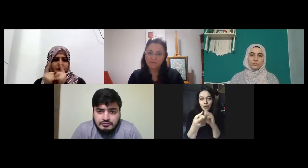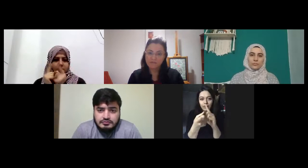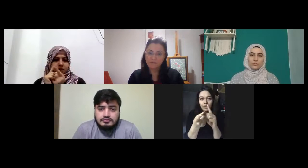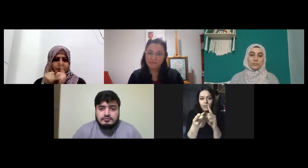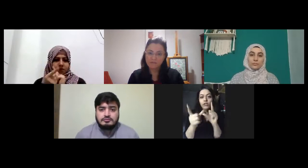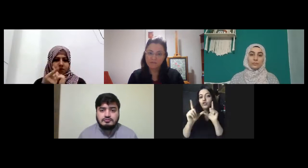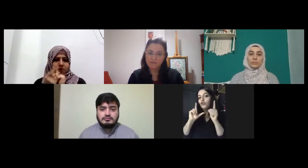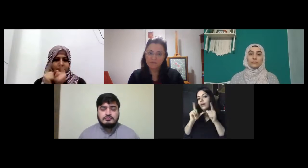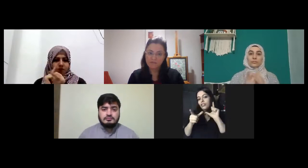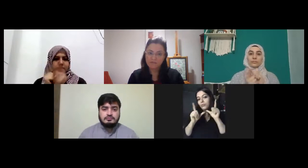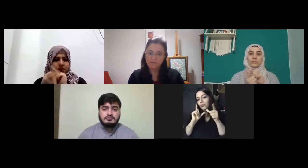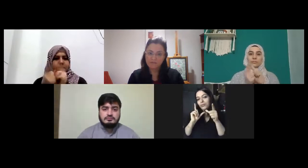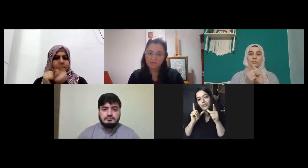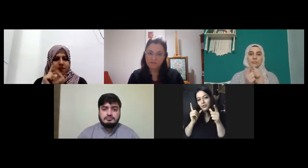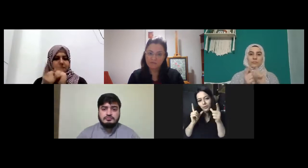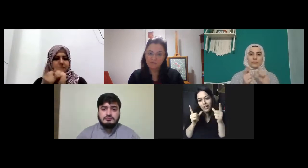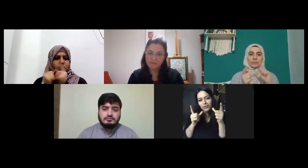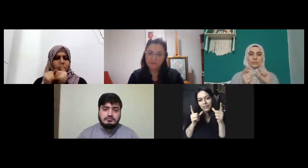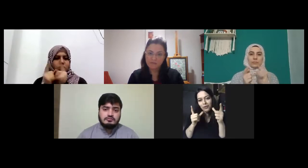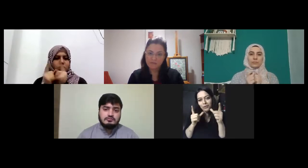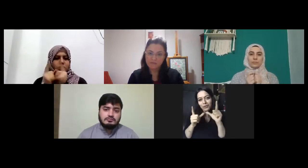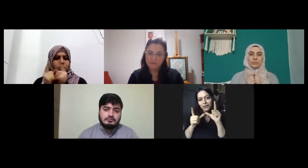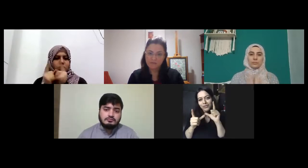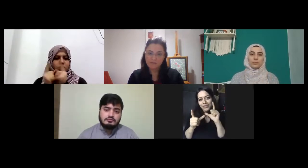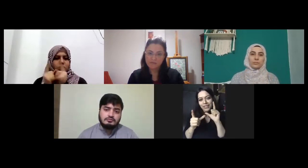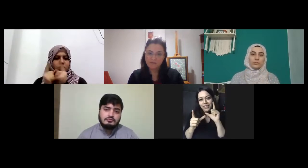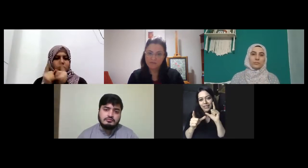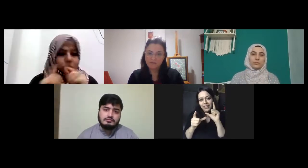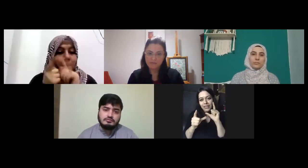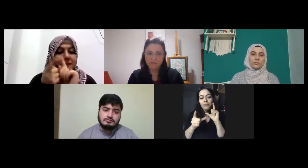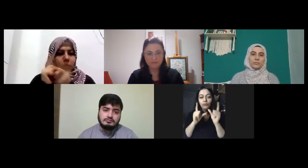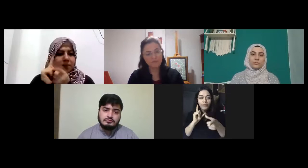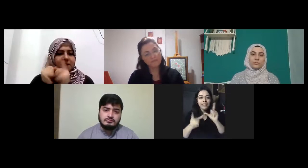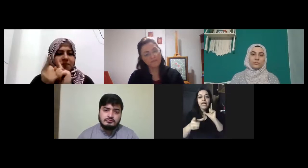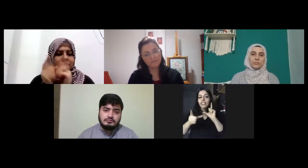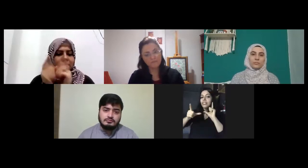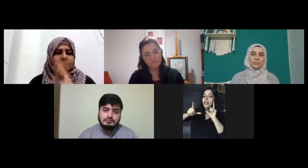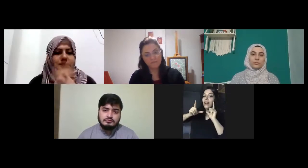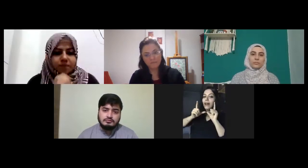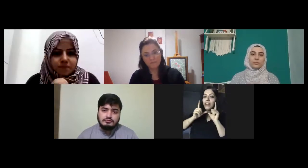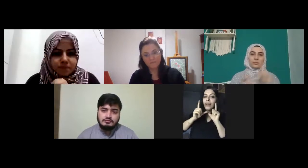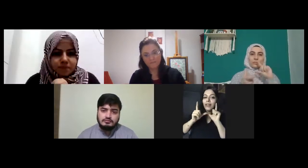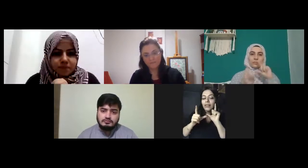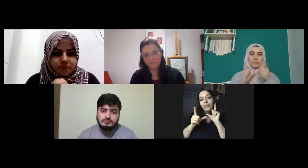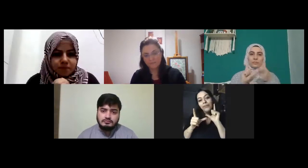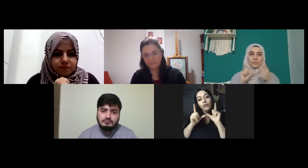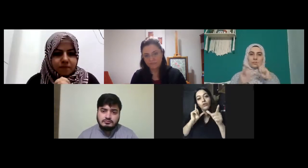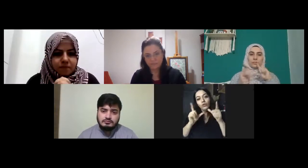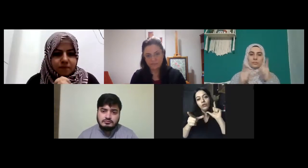şu var acaba onunla mı karıştırıyorsun daha nisiydi sohbet sohbet ve gürültü de